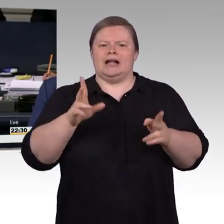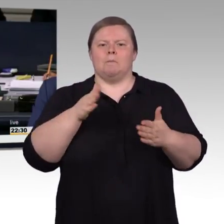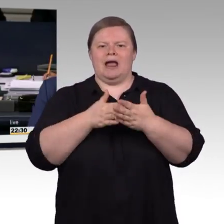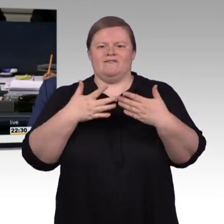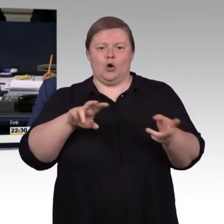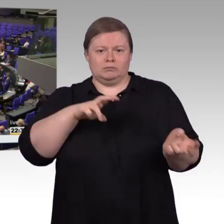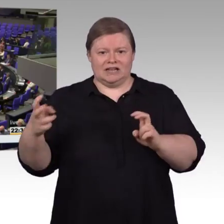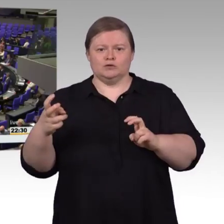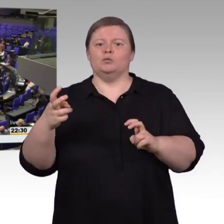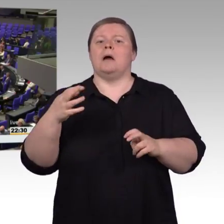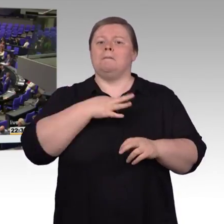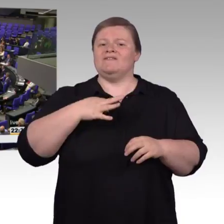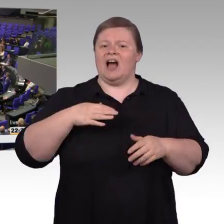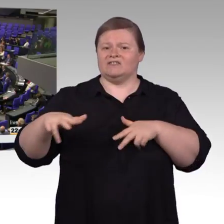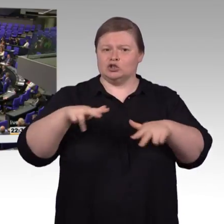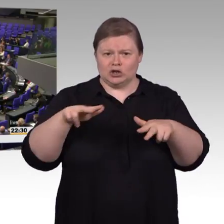für diese Beschlussempfehlung?